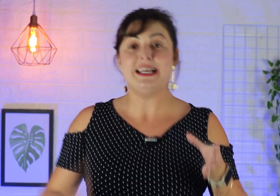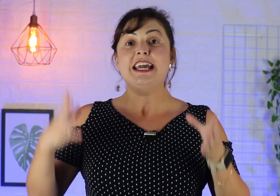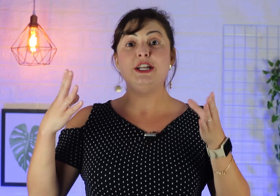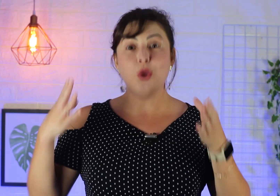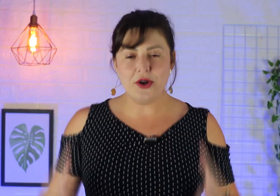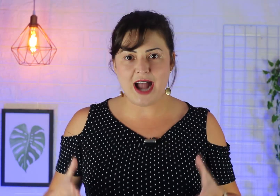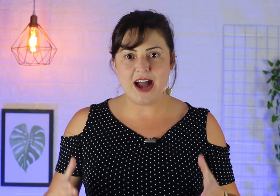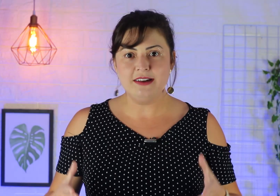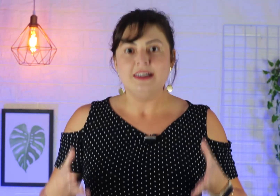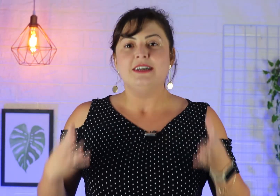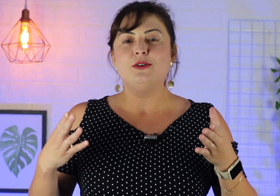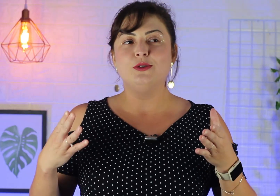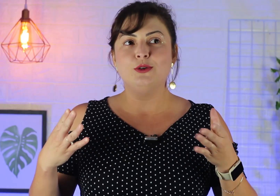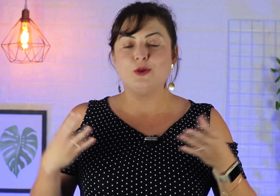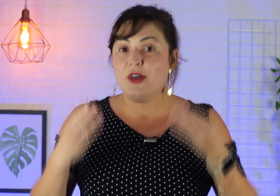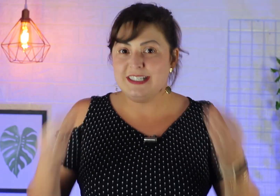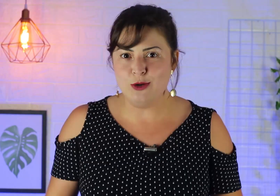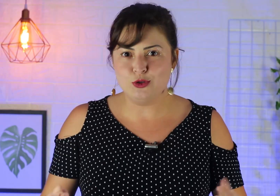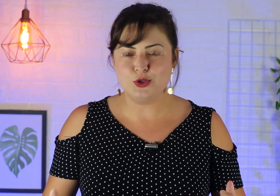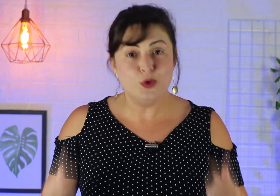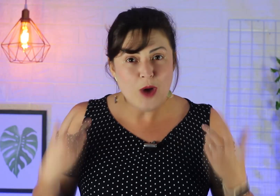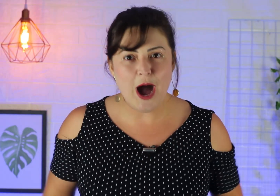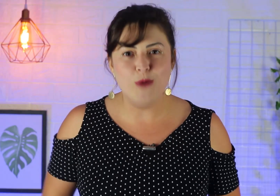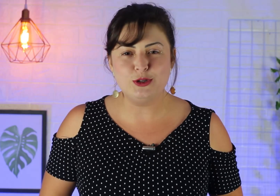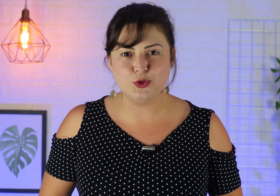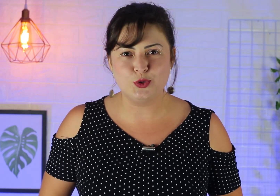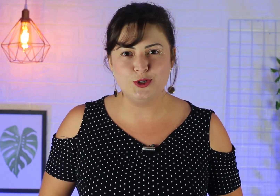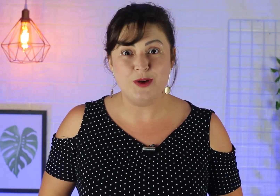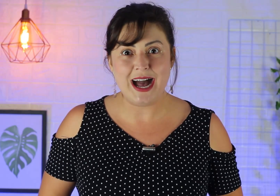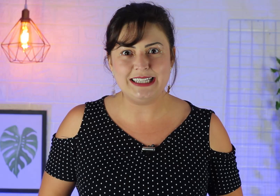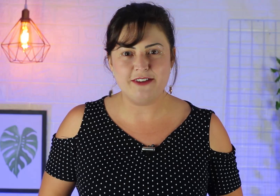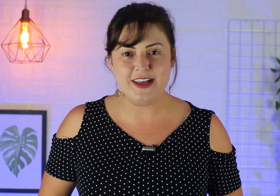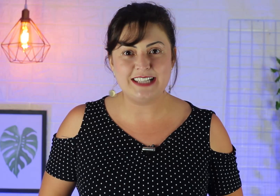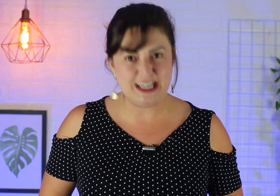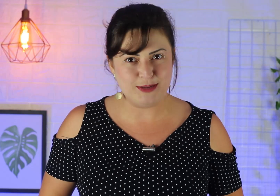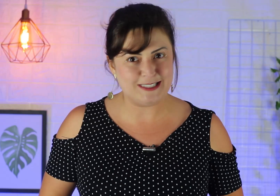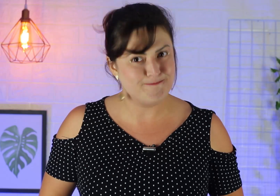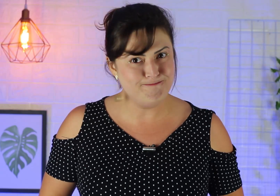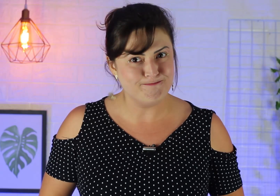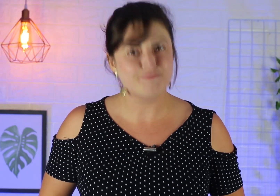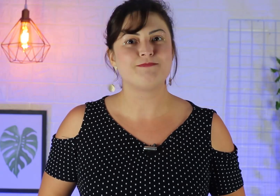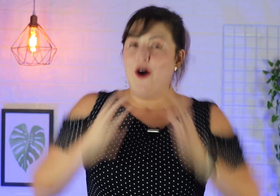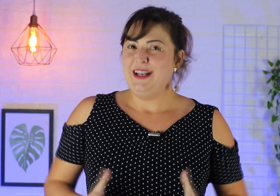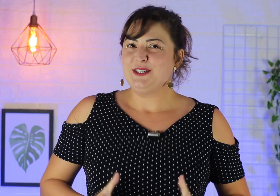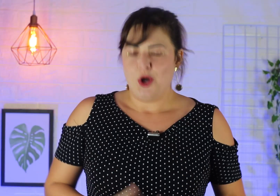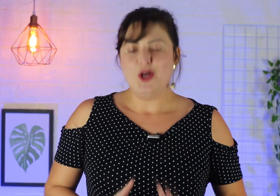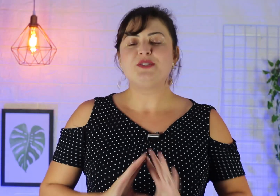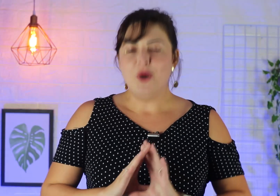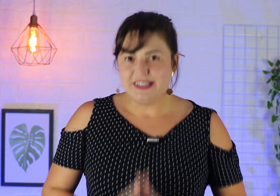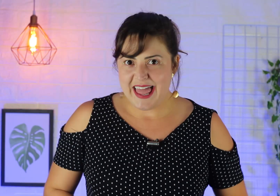e tocar o coração de um surdo, a alma de um surdo através da Libras? Olha só, nós podemos